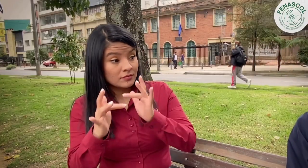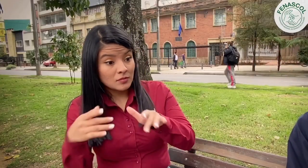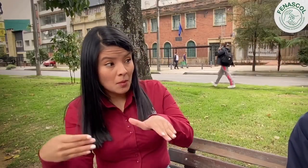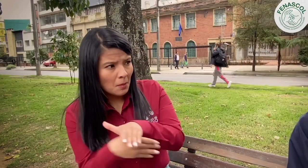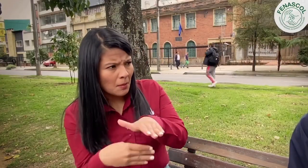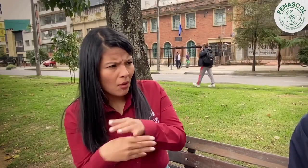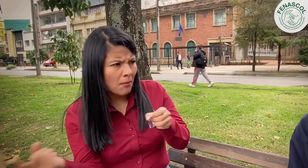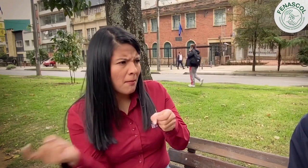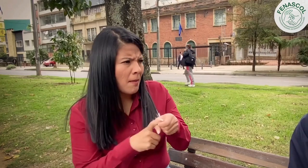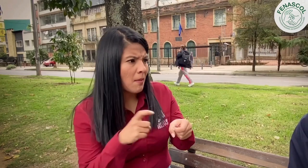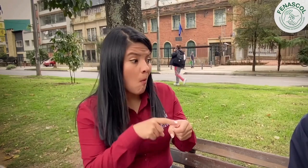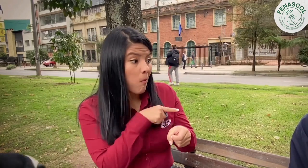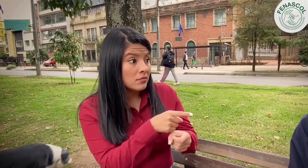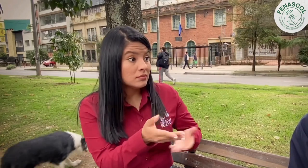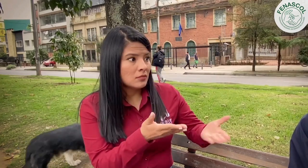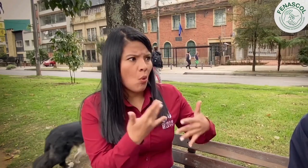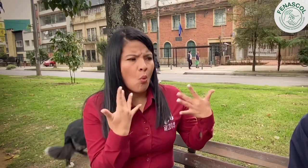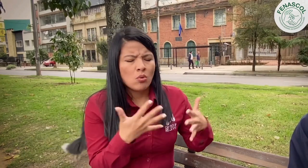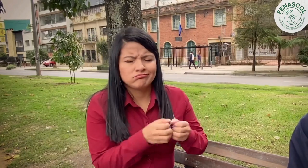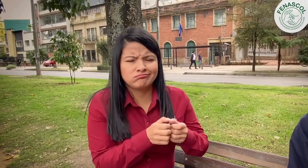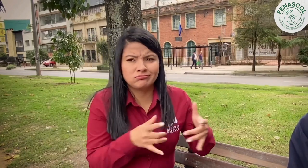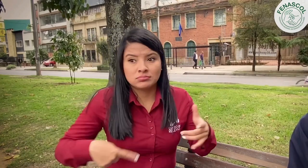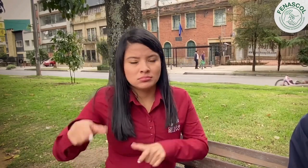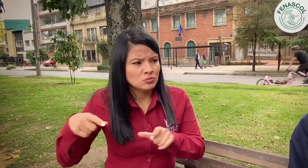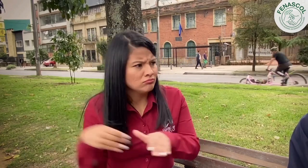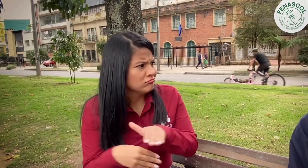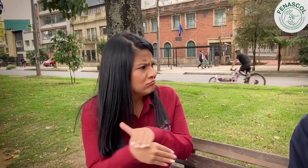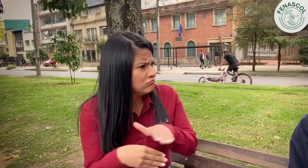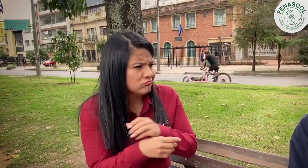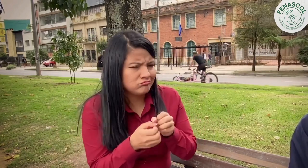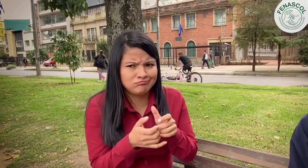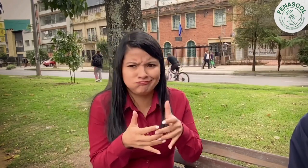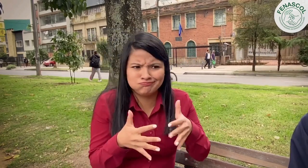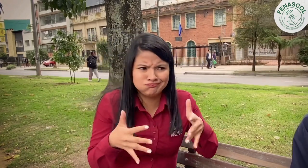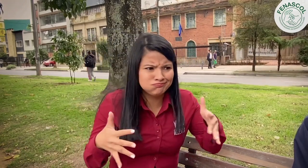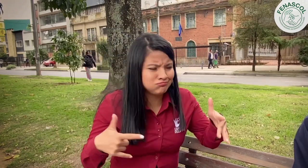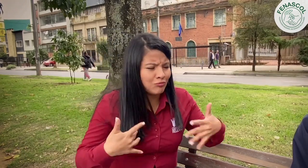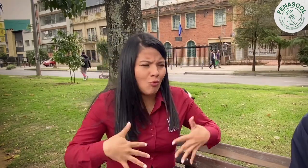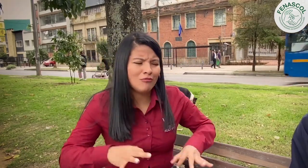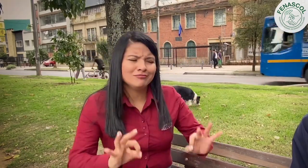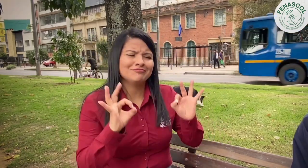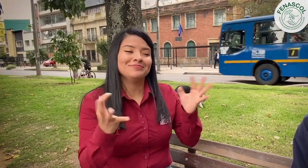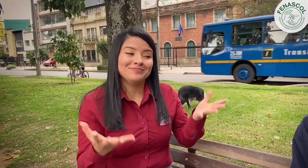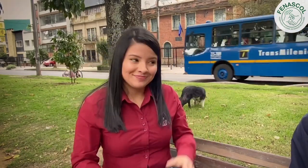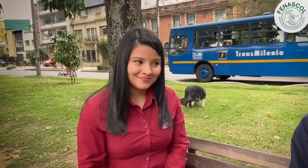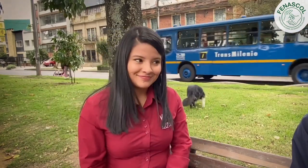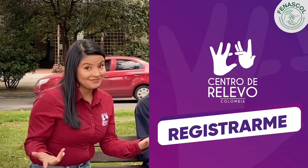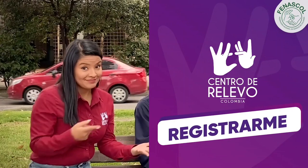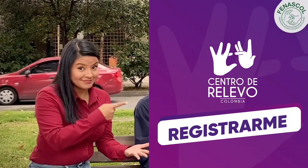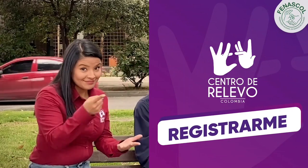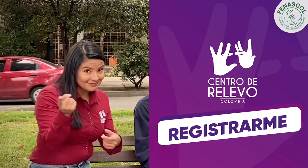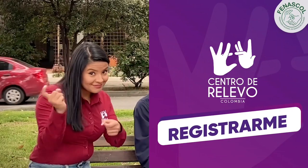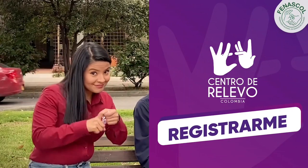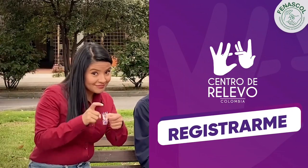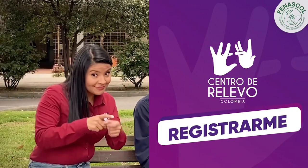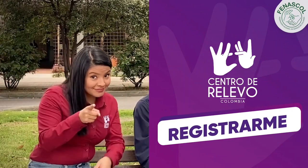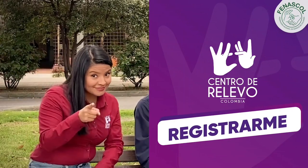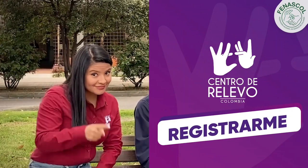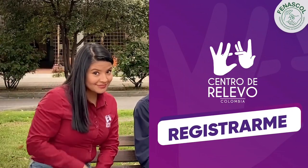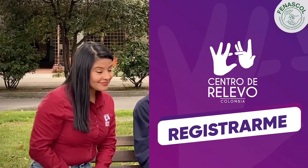personas que se han registrado y que han accedido a los servicios del Centro de Relevo ha aumentado significativamente. ¿Y ustedes ya se